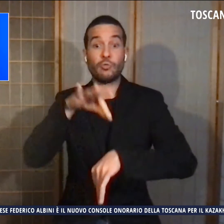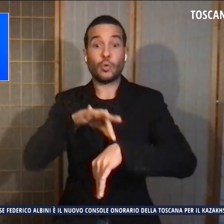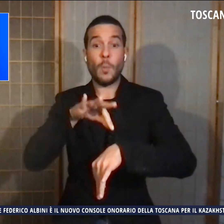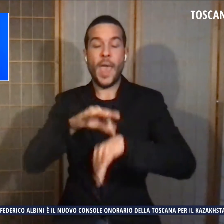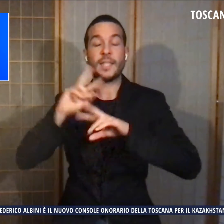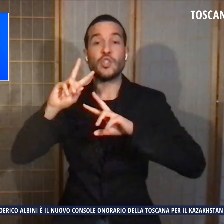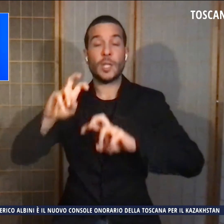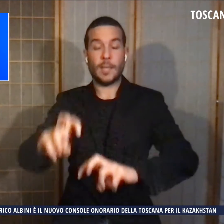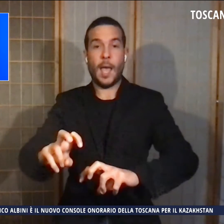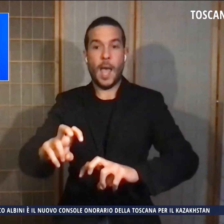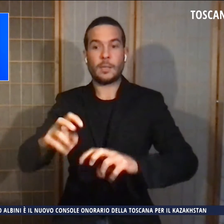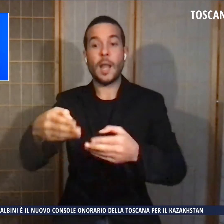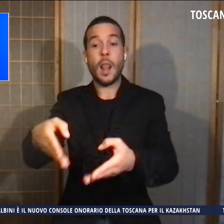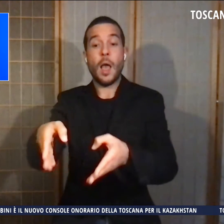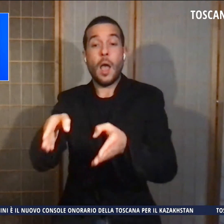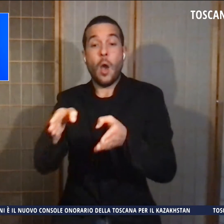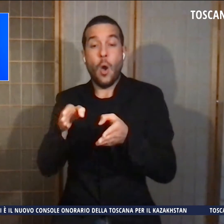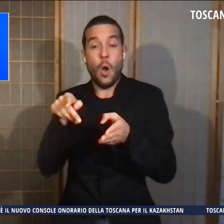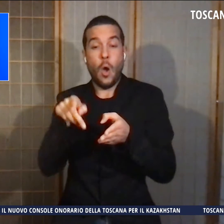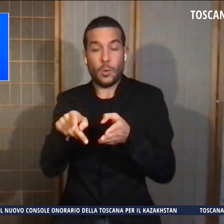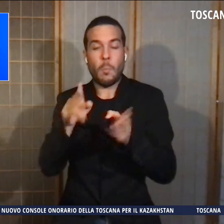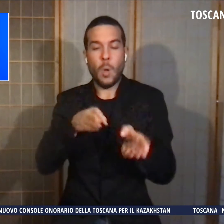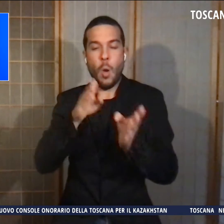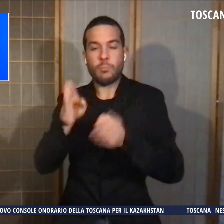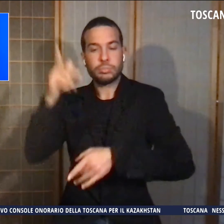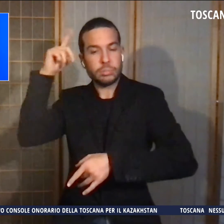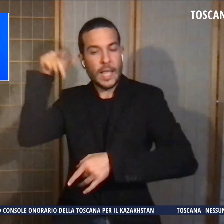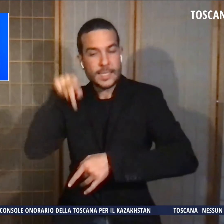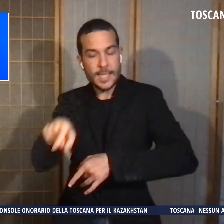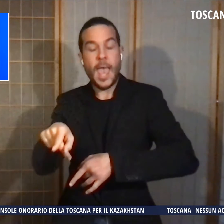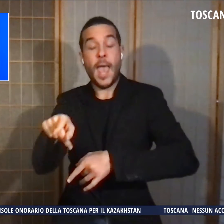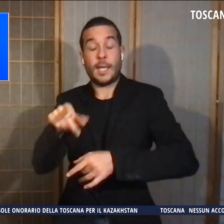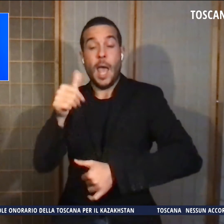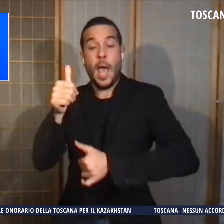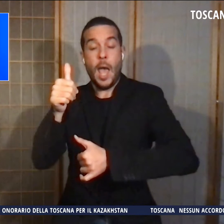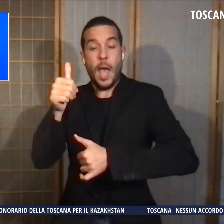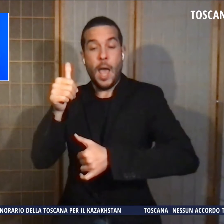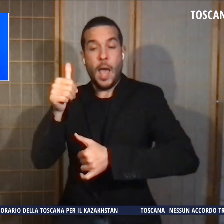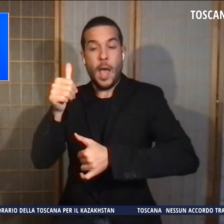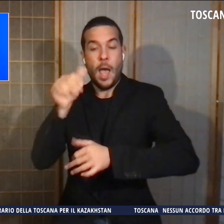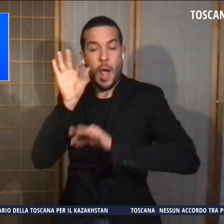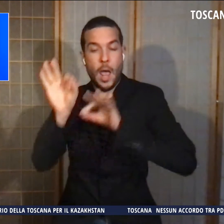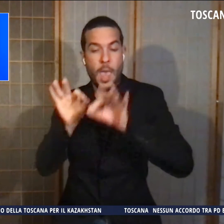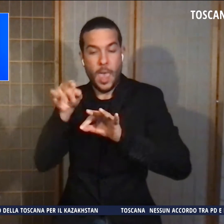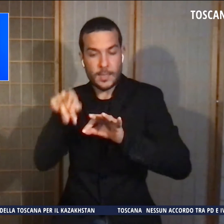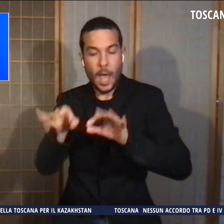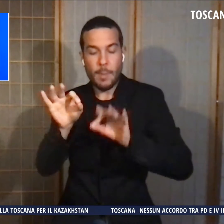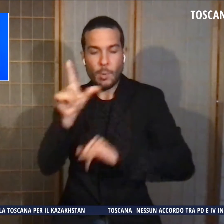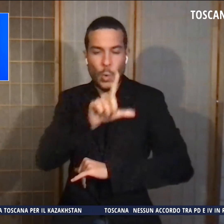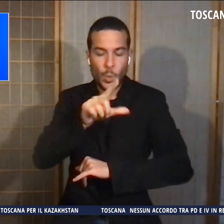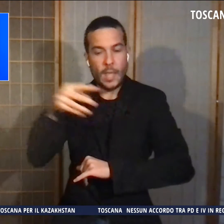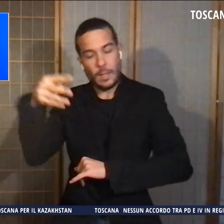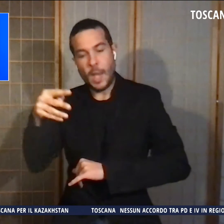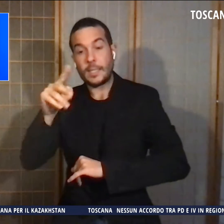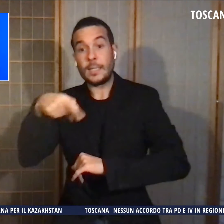è stata portata a Siena dove l'esame sarà effettuato tra lunedì e martedì dopo il conferimento dell